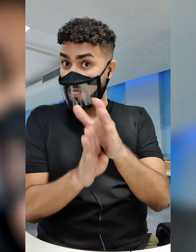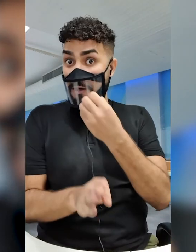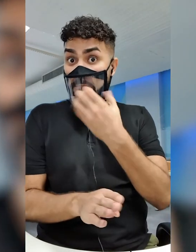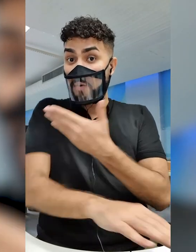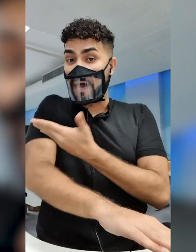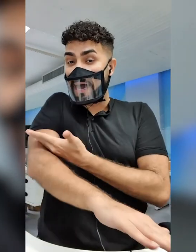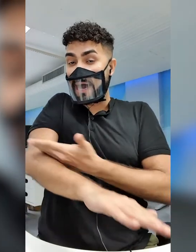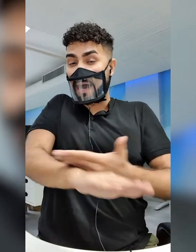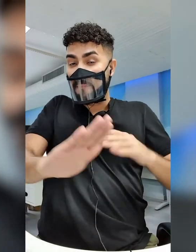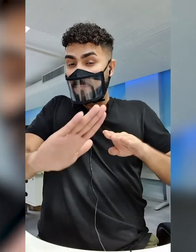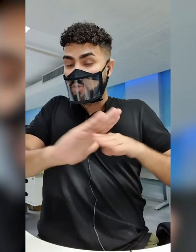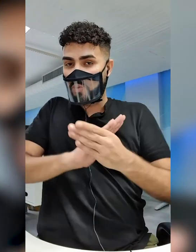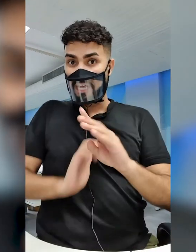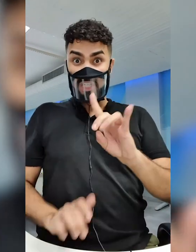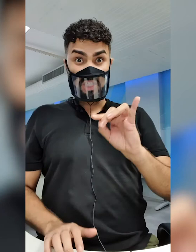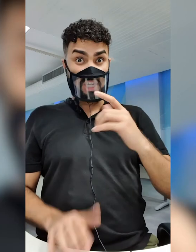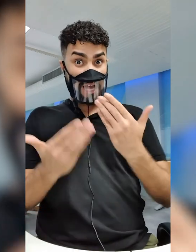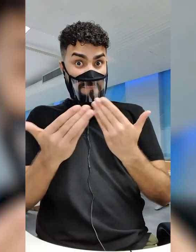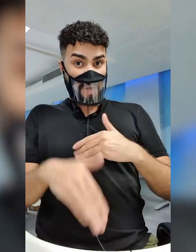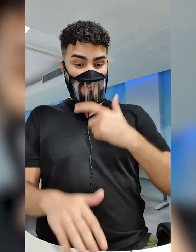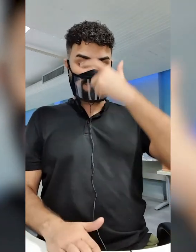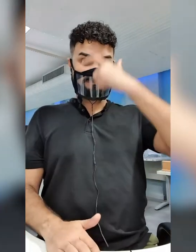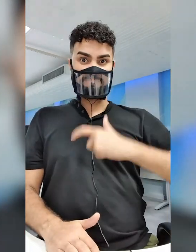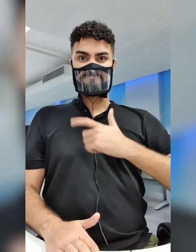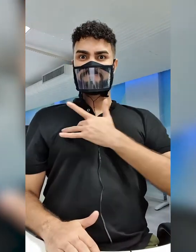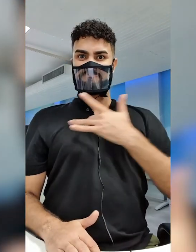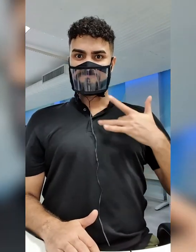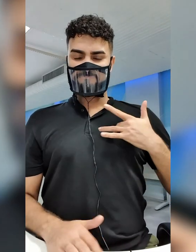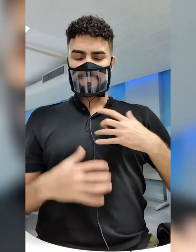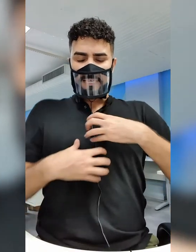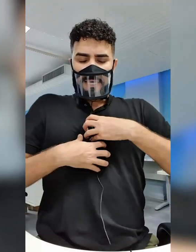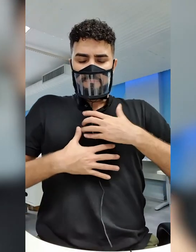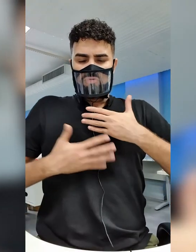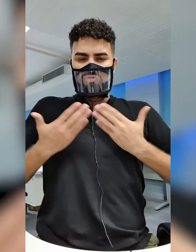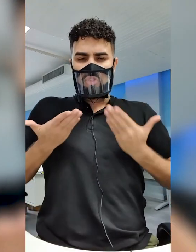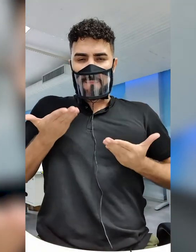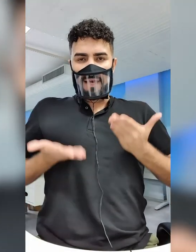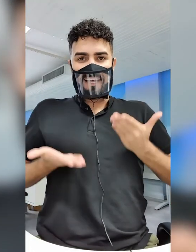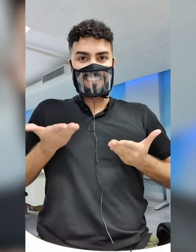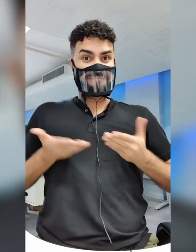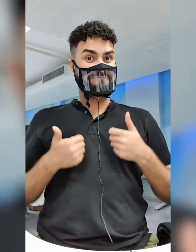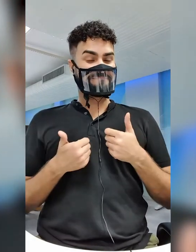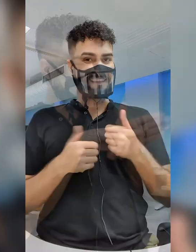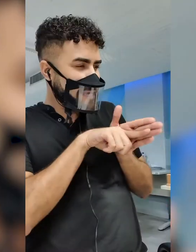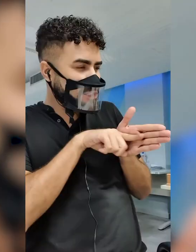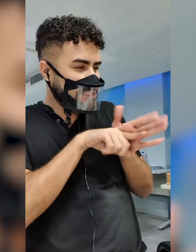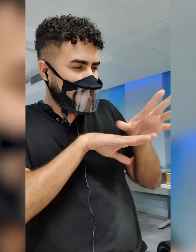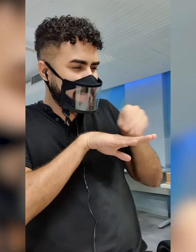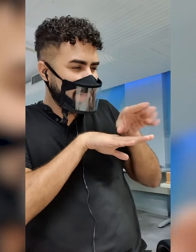bons hábitos para que no dia da prova você esteja fisicamente e emocionalmente equilibrado. Esta reportagem